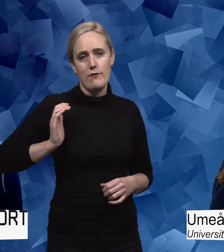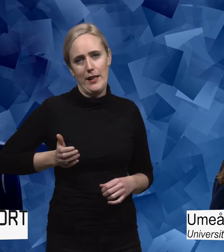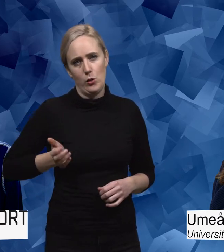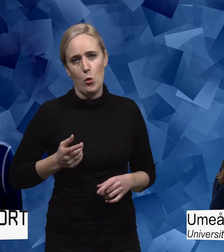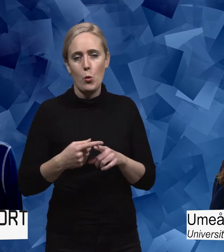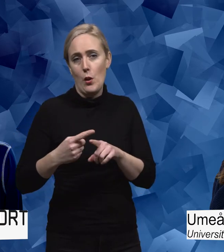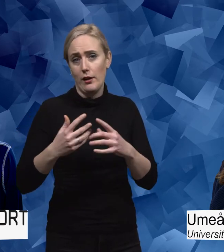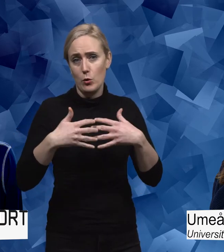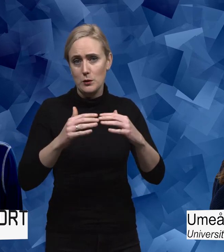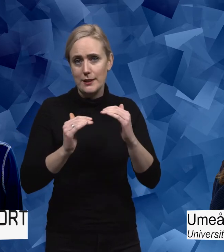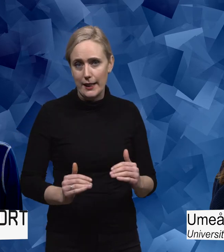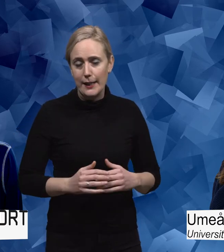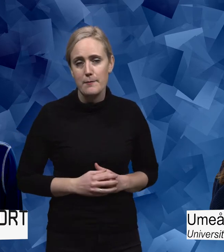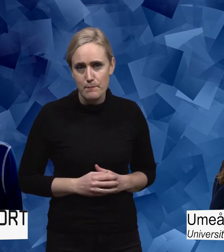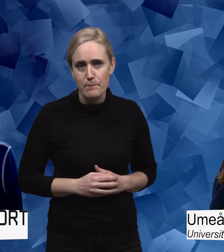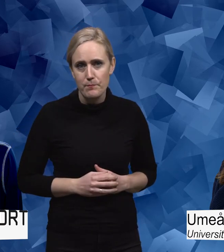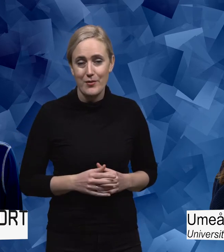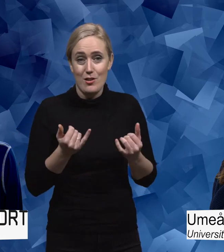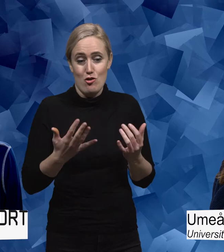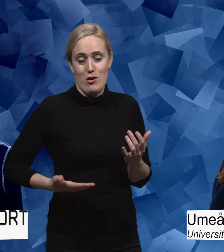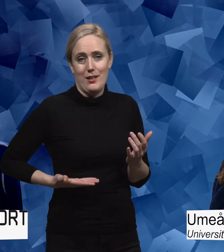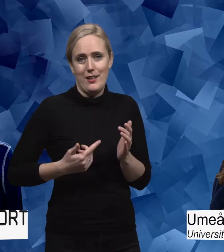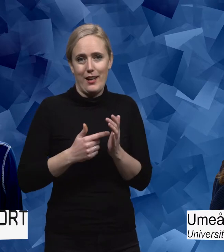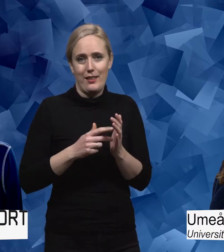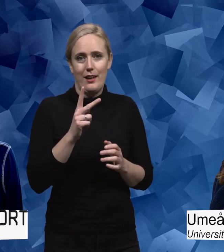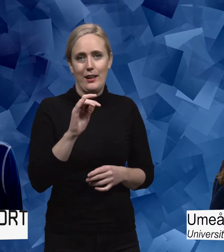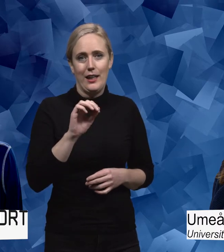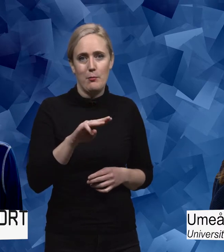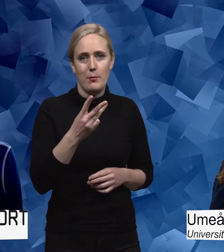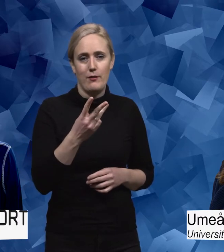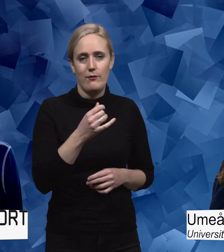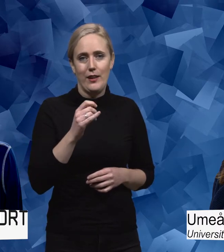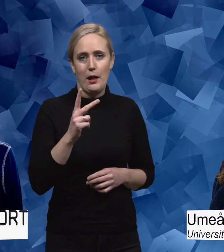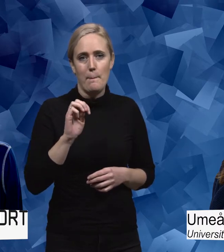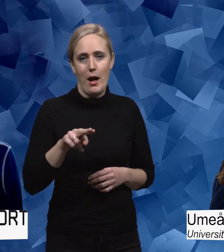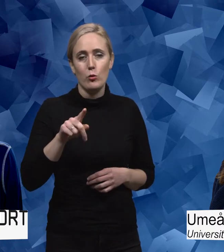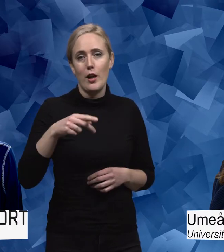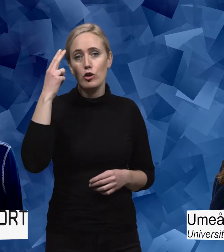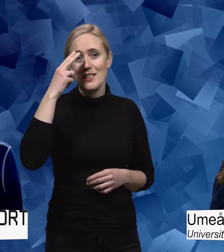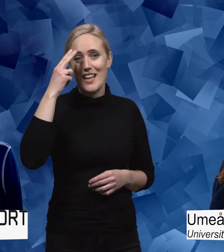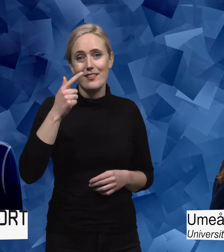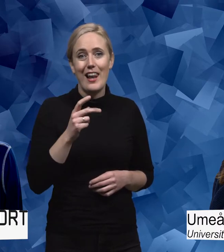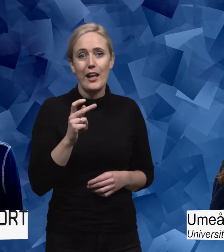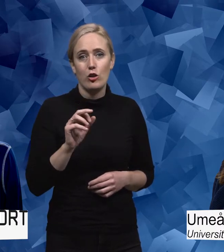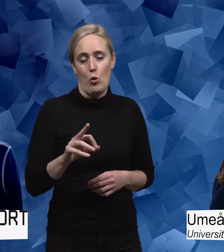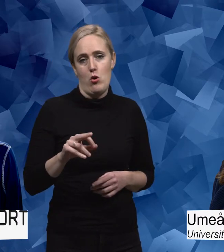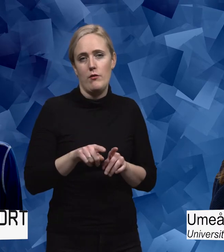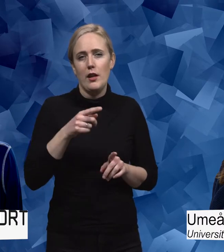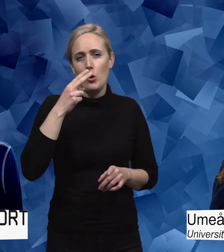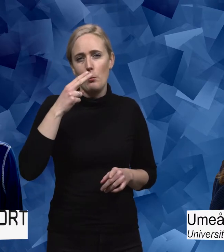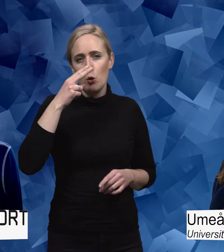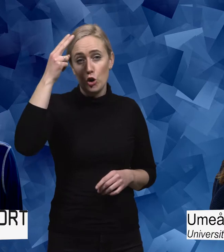kvinnor och flickor med olika funktionsnedsättningar. Dagens gäst heter Kim Wickman och är universitetslektor vid Umeå universitet.